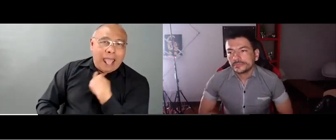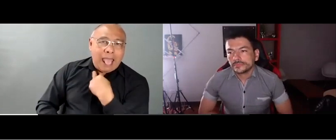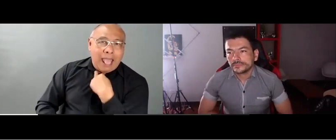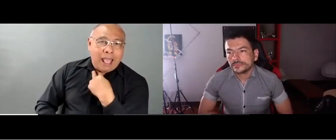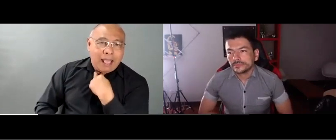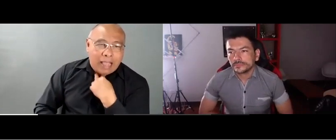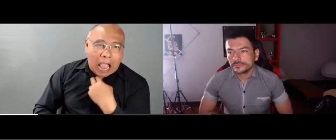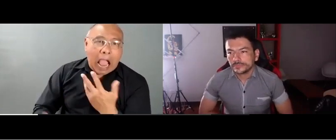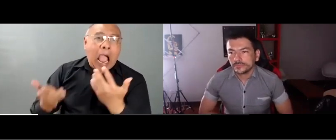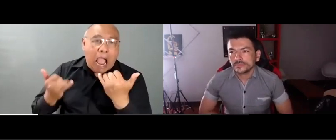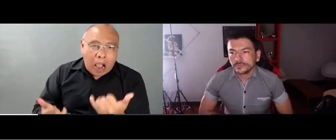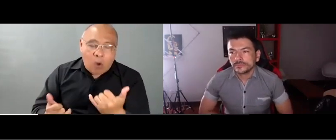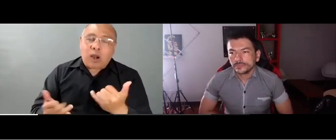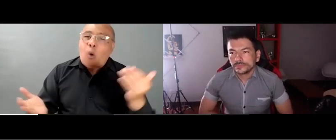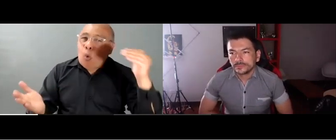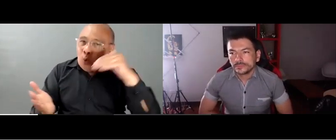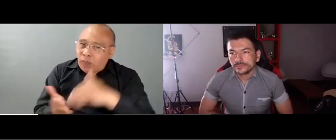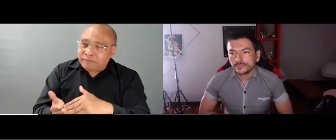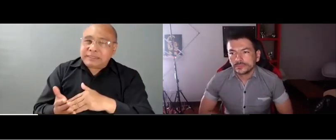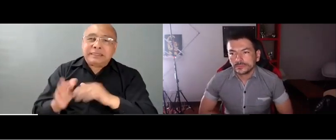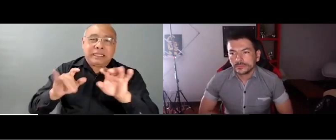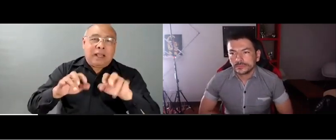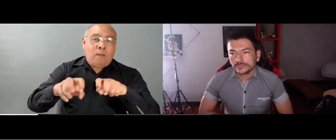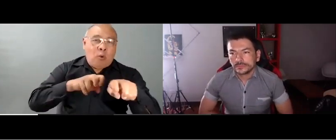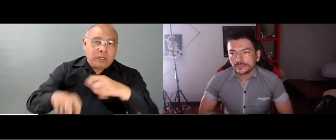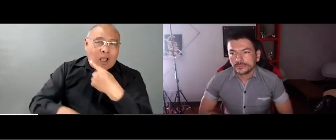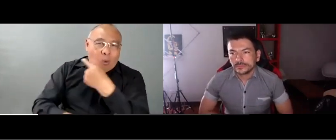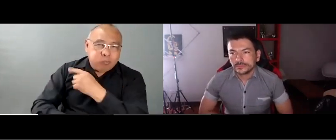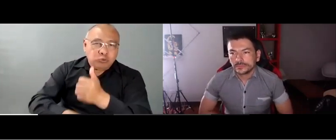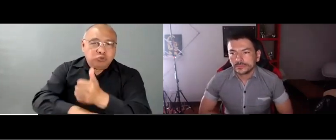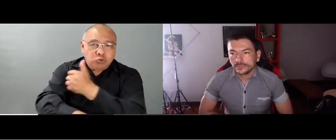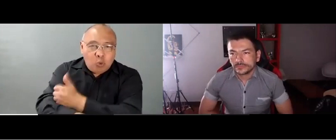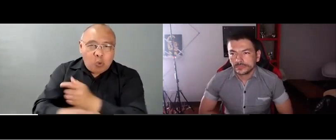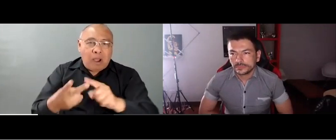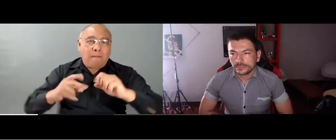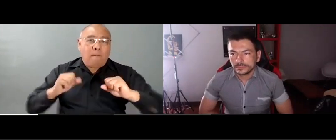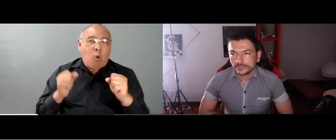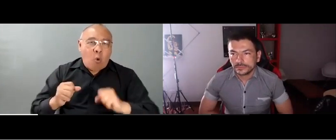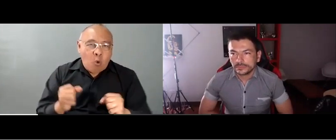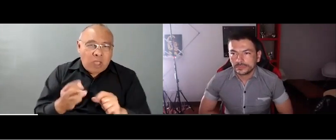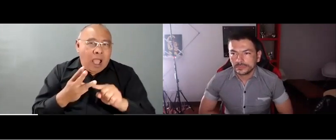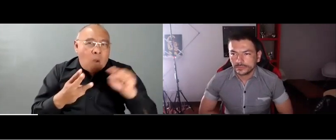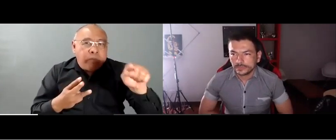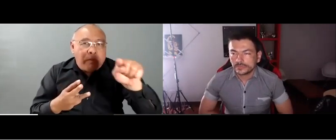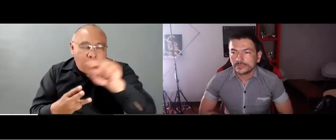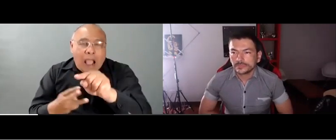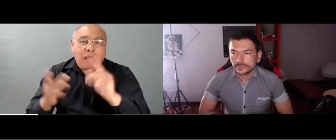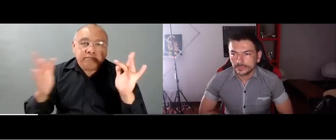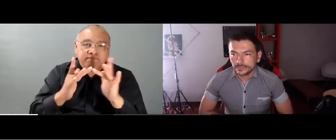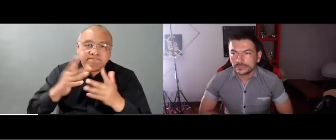mucho más grande y tiene otros entes que son, por ejemplo, la Secretaría de Movilidad allí en SUBA. SUBA estuvieron dispuestos